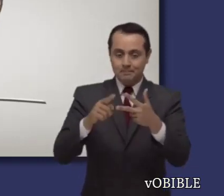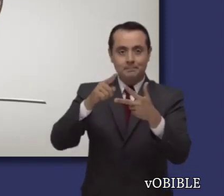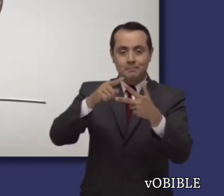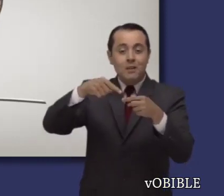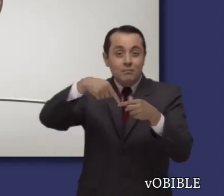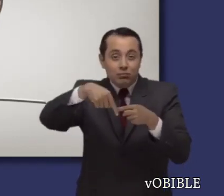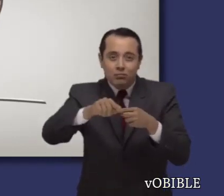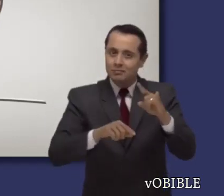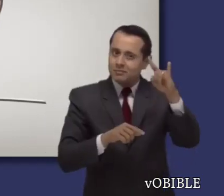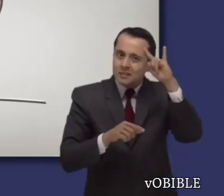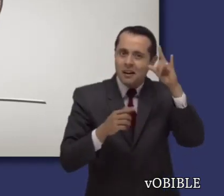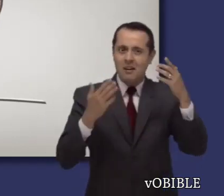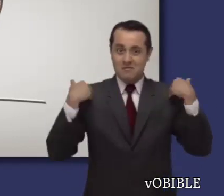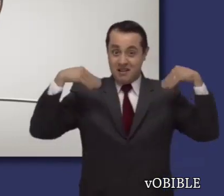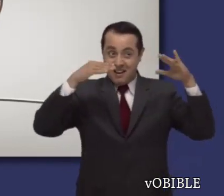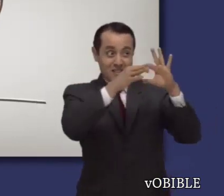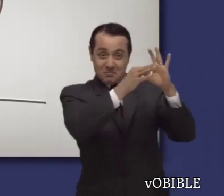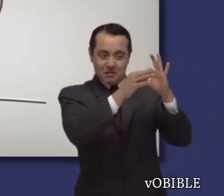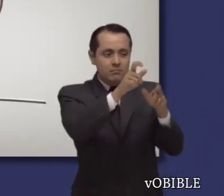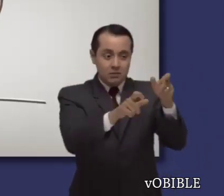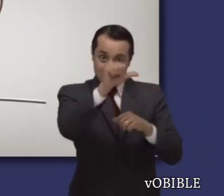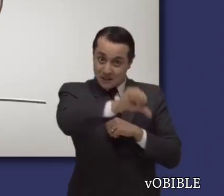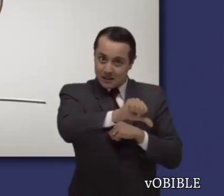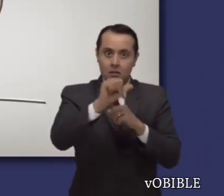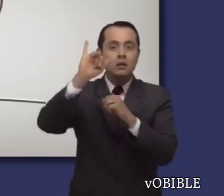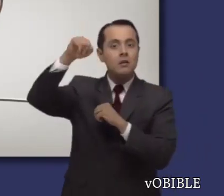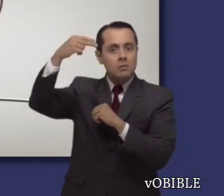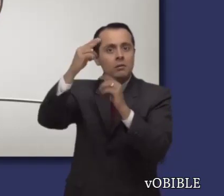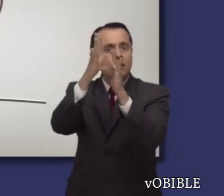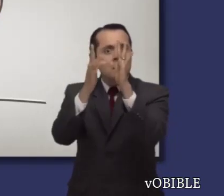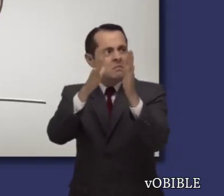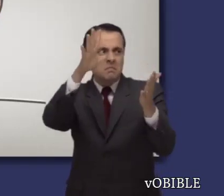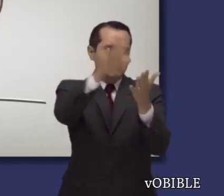en que Dios eliminará totalmente la maldad por medio de Cristo